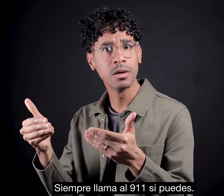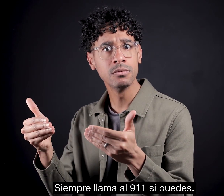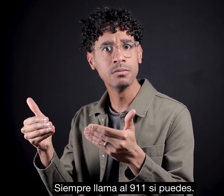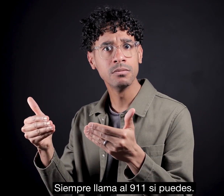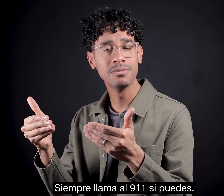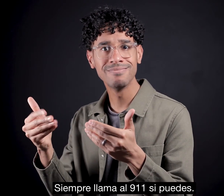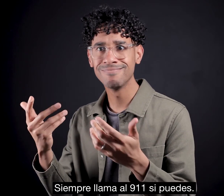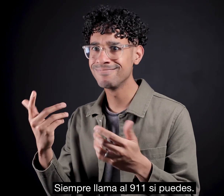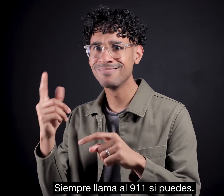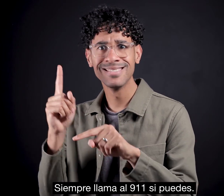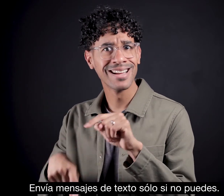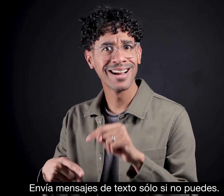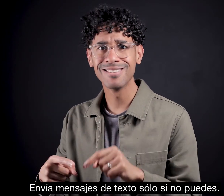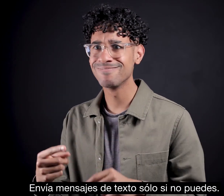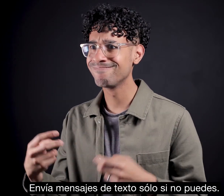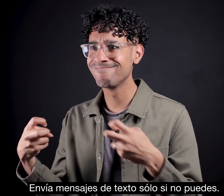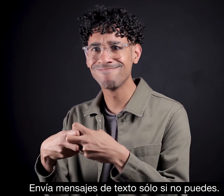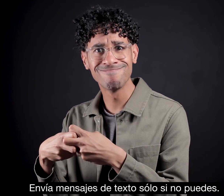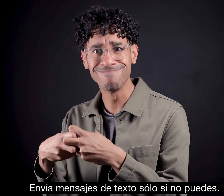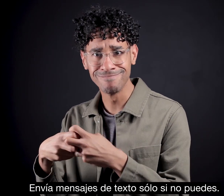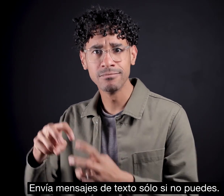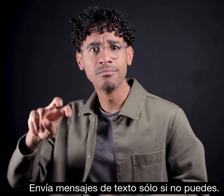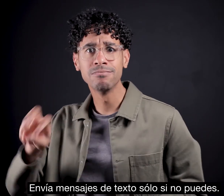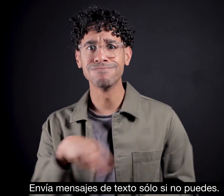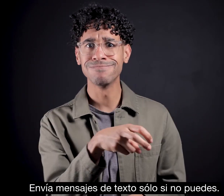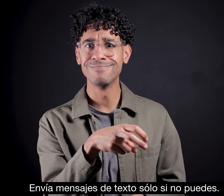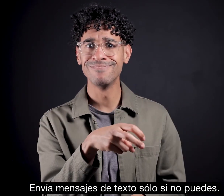Envía mensajes de texto solo si no puedes.